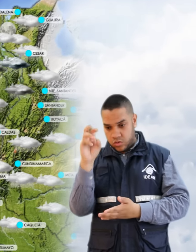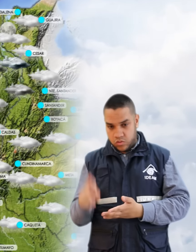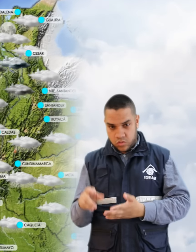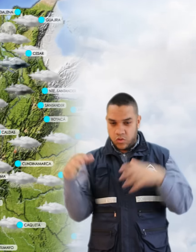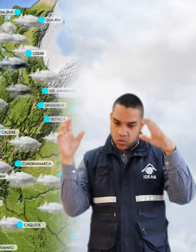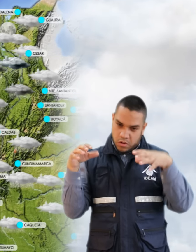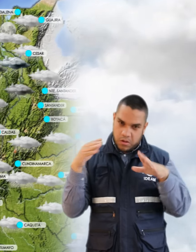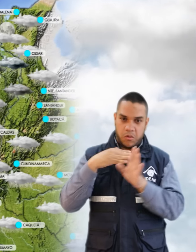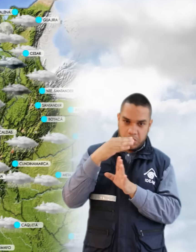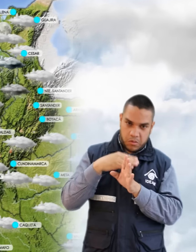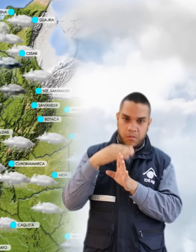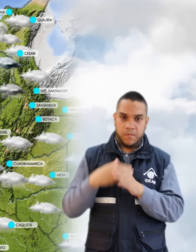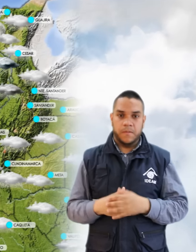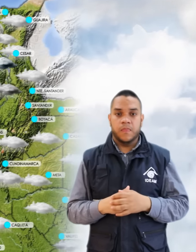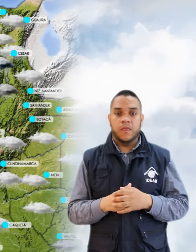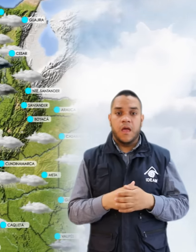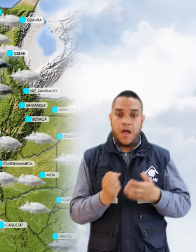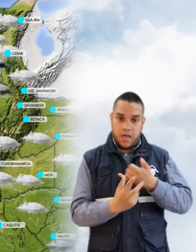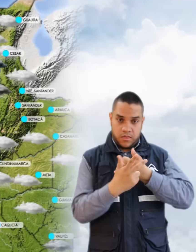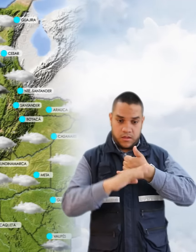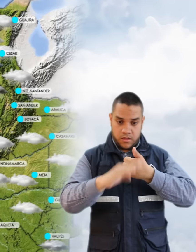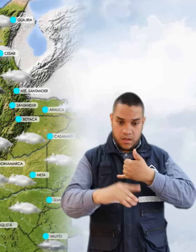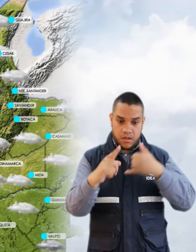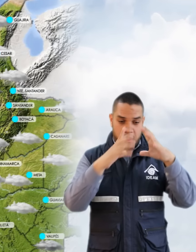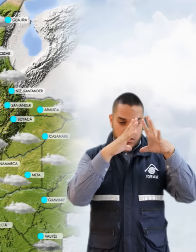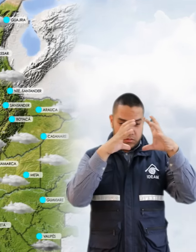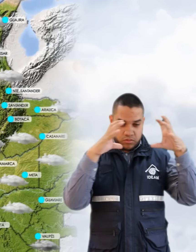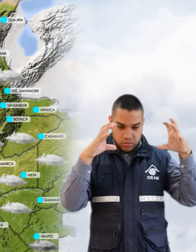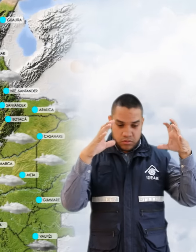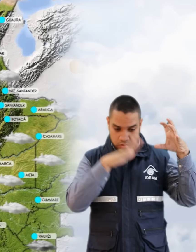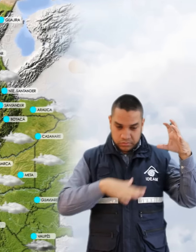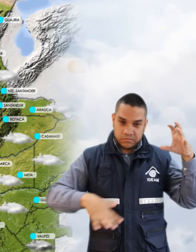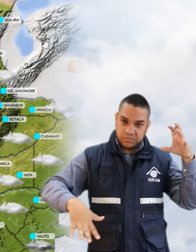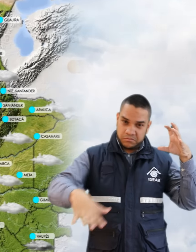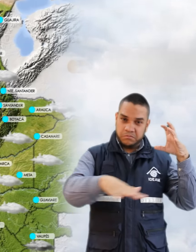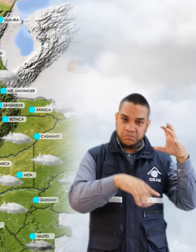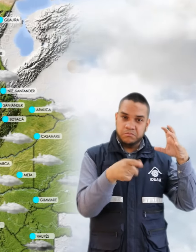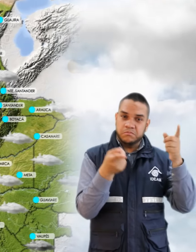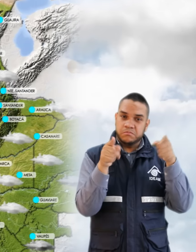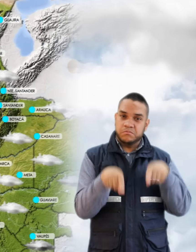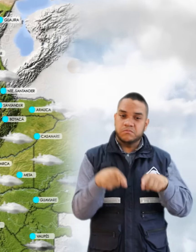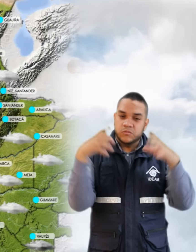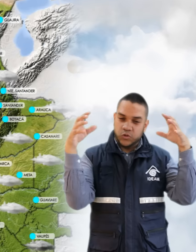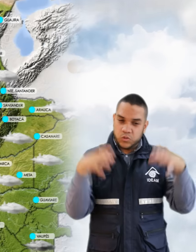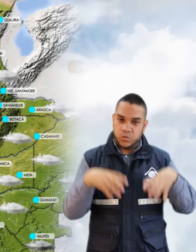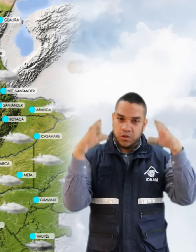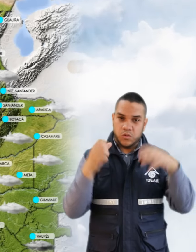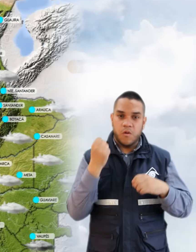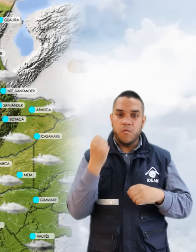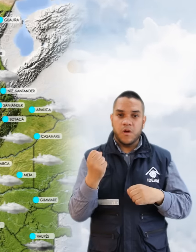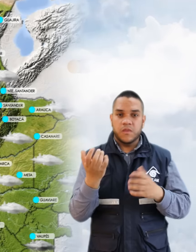variada intensidad. Para la región andina tiempo nublado en amplios sectores y la ocurrencia de lluvias fuertes en los